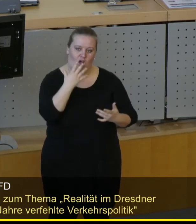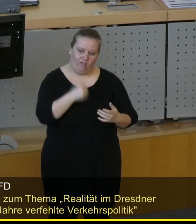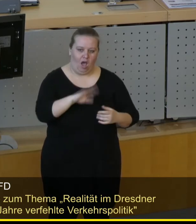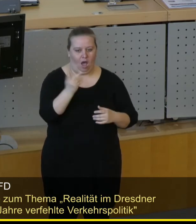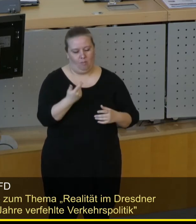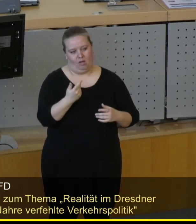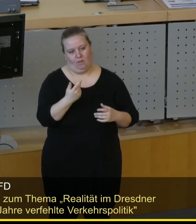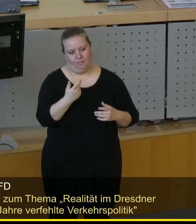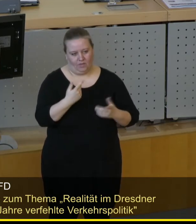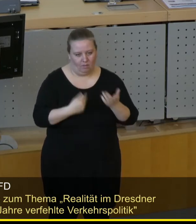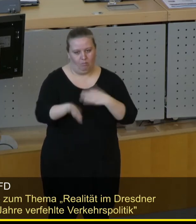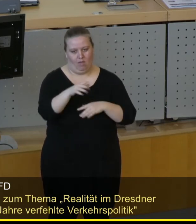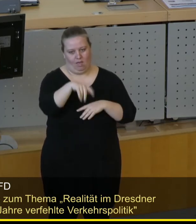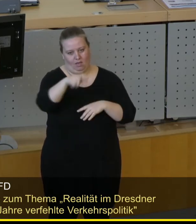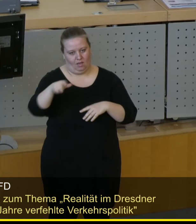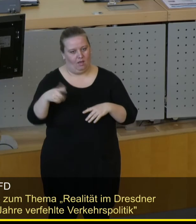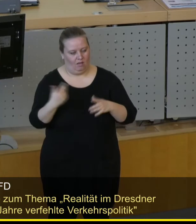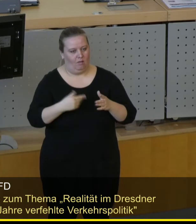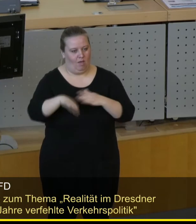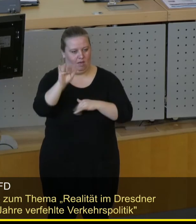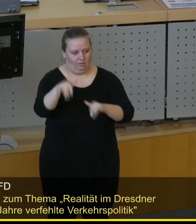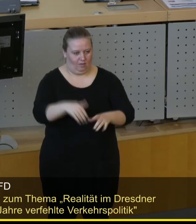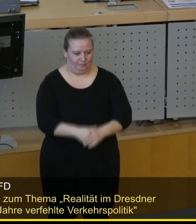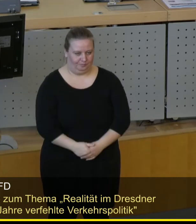natürlich auch geeigneten konservativen Mehrheiten.